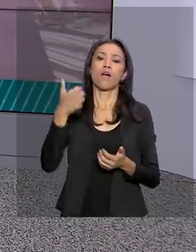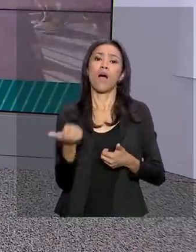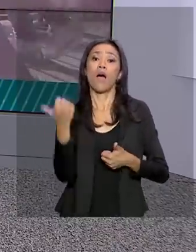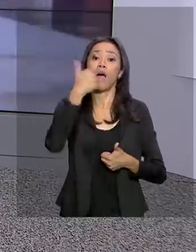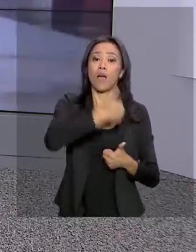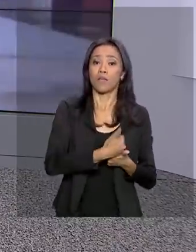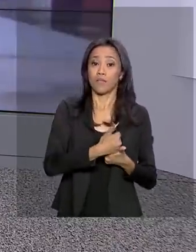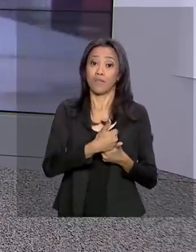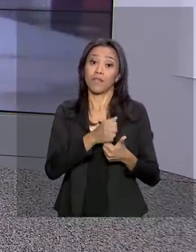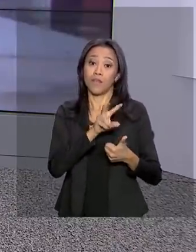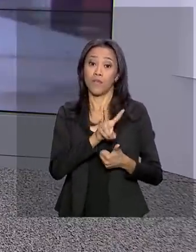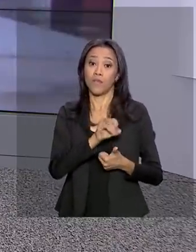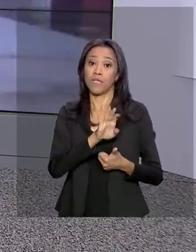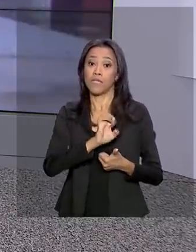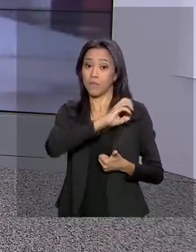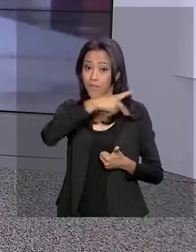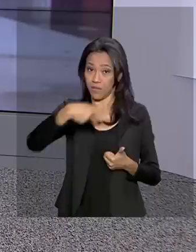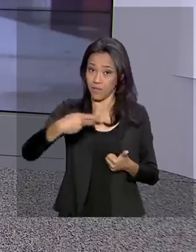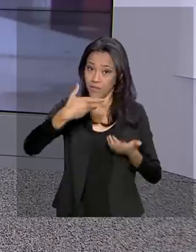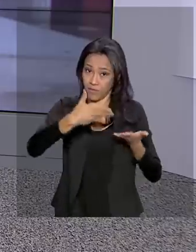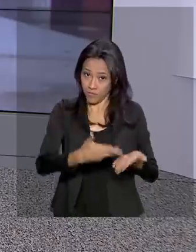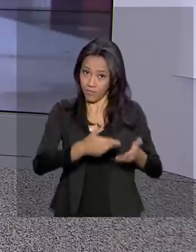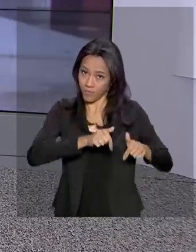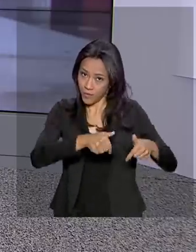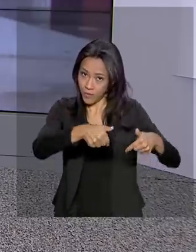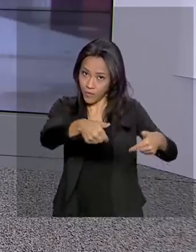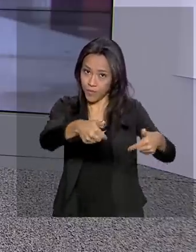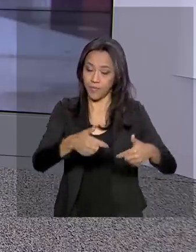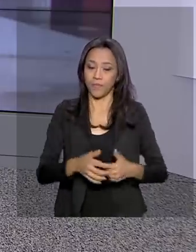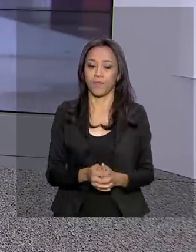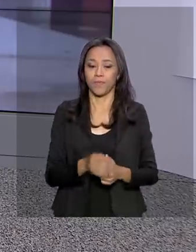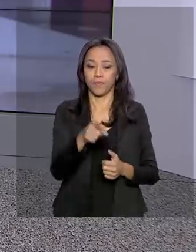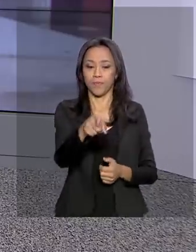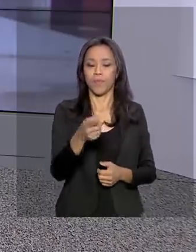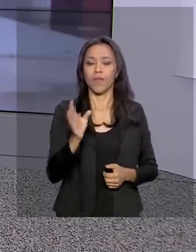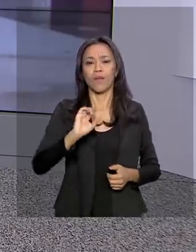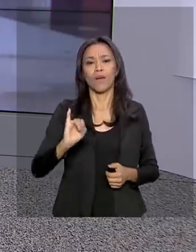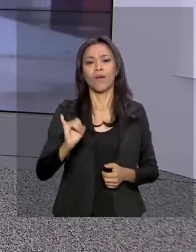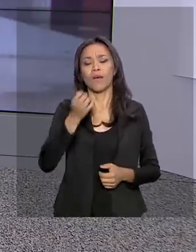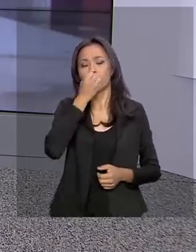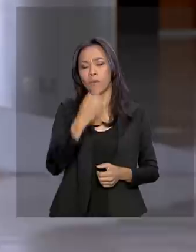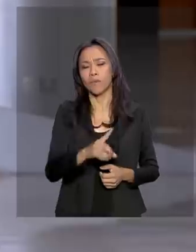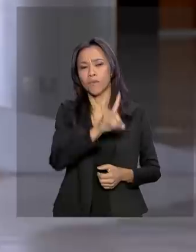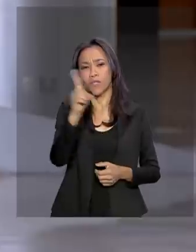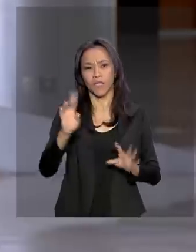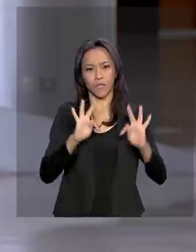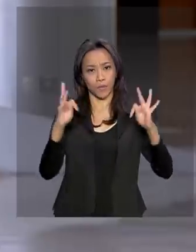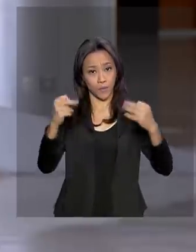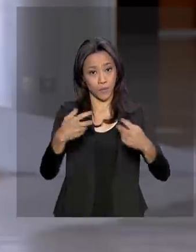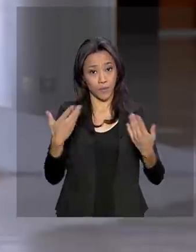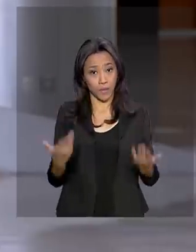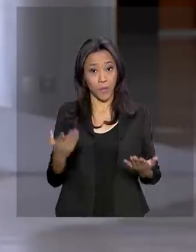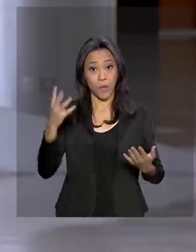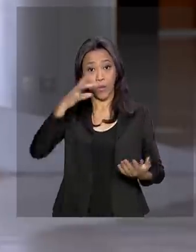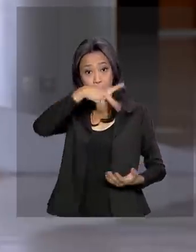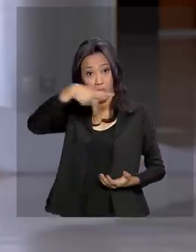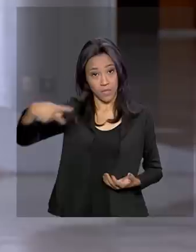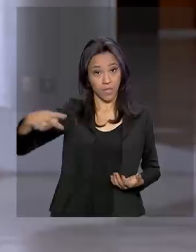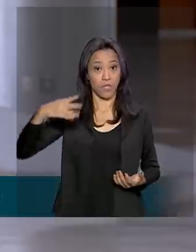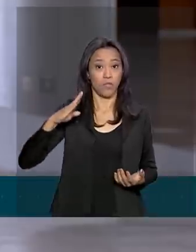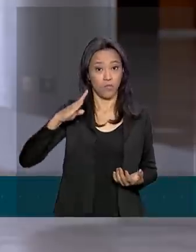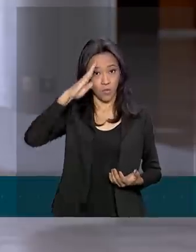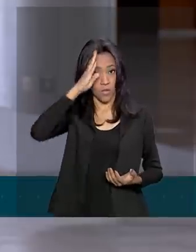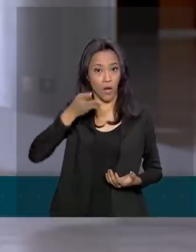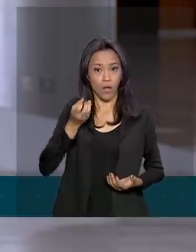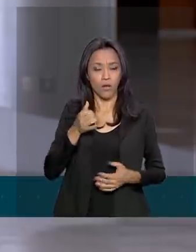ao vivo pra gente é a repórter Selma Dias. Oi Selma, bom dia. Oi Renata, bom dia a você e a todos. Olha, o presidente Jair Bolsonaro embarcou na